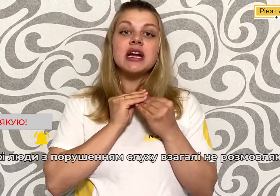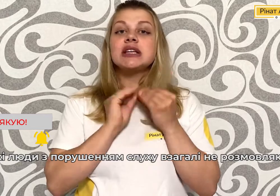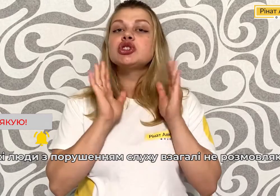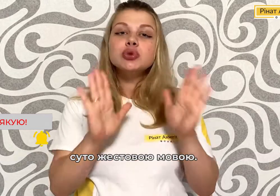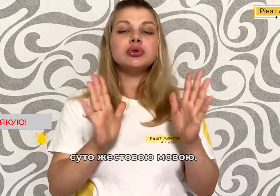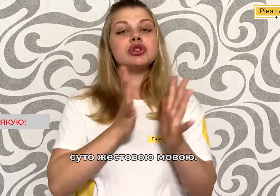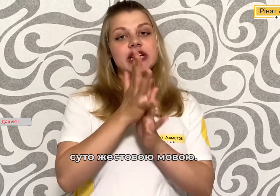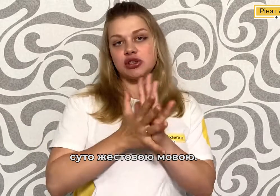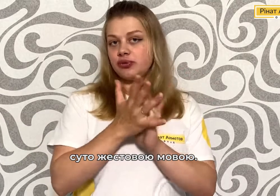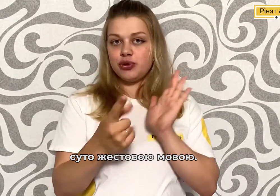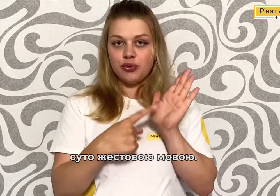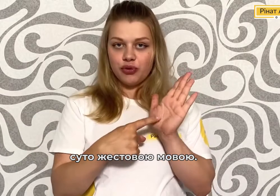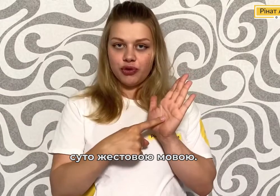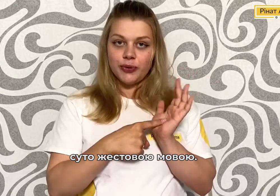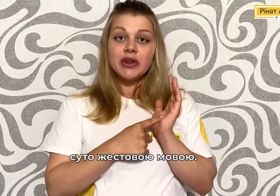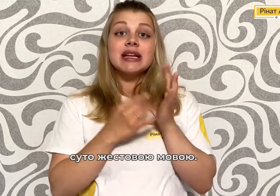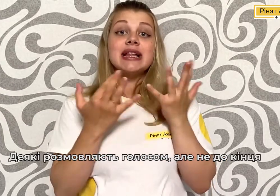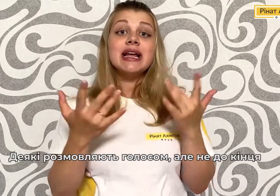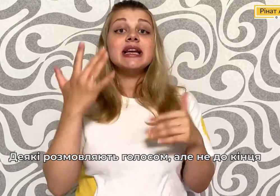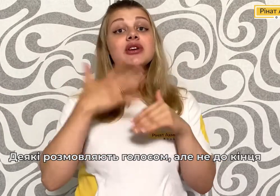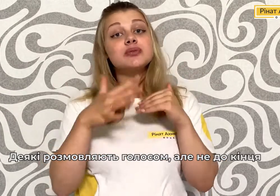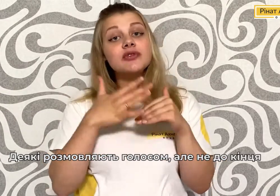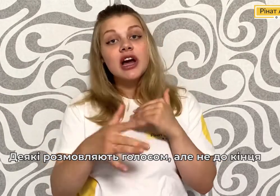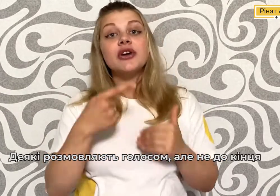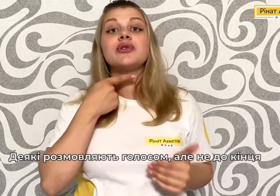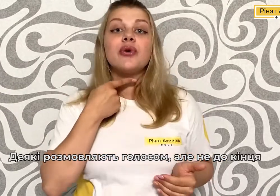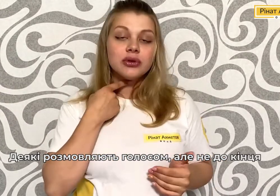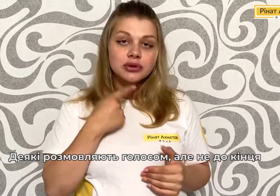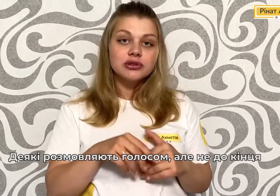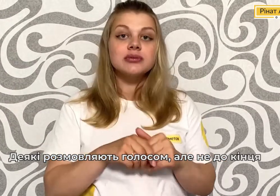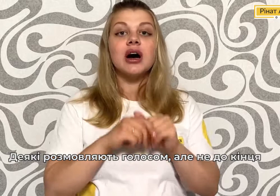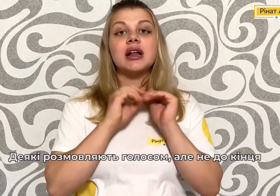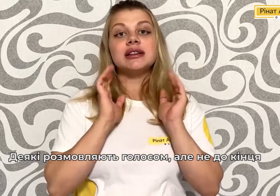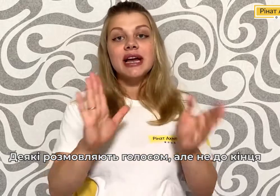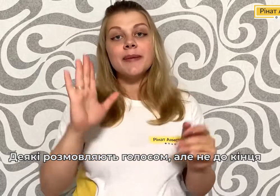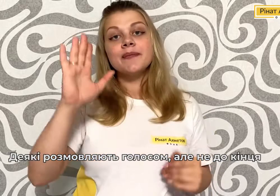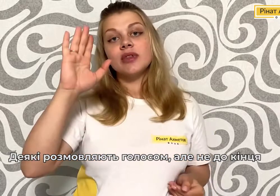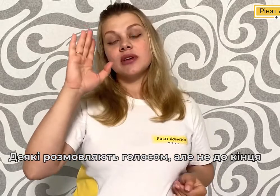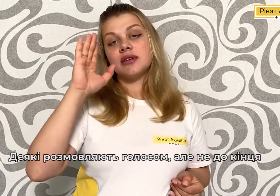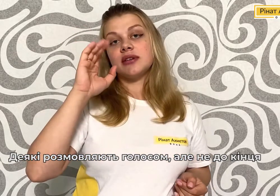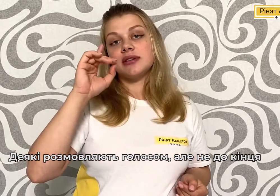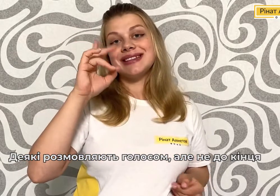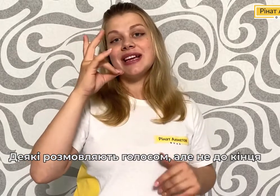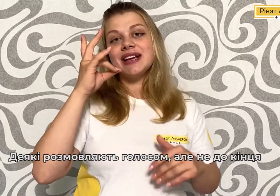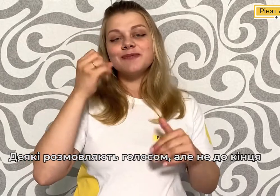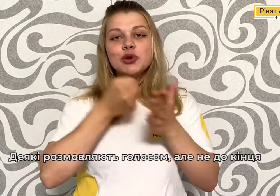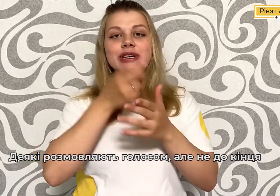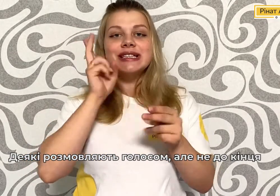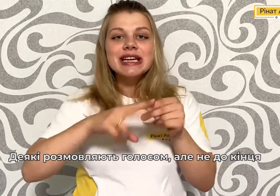суто жестовою мовою Деякі розмовляють голосом, але не до кінця